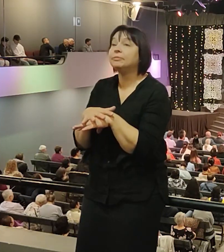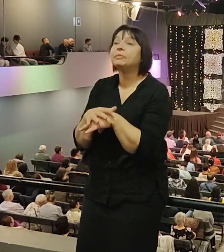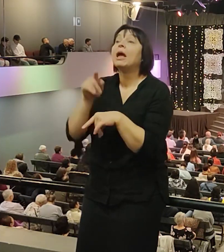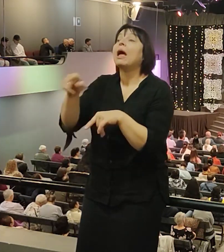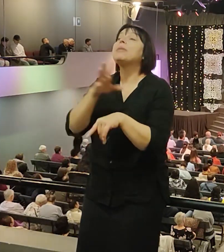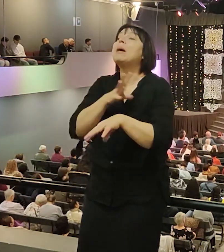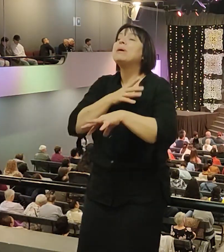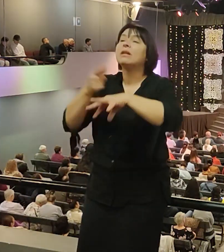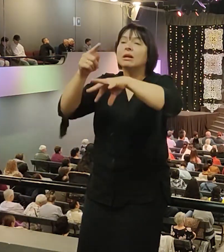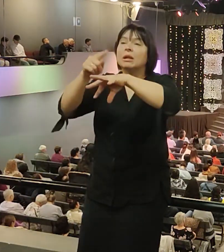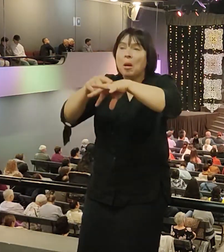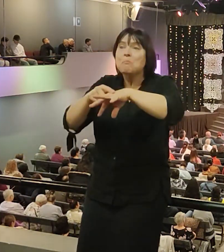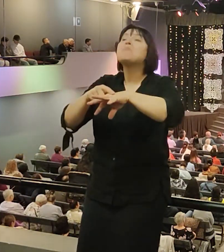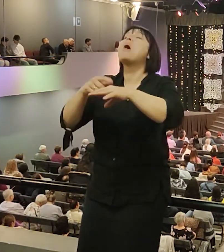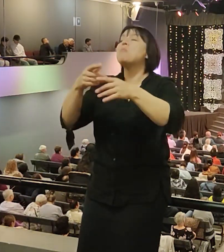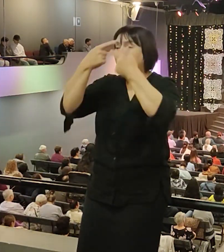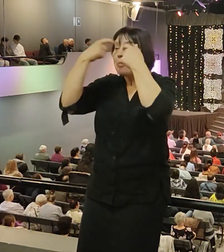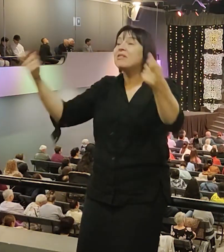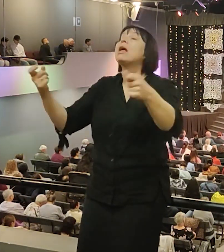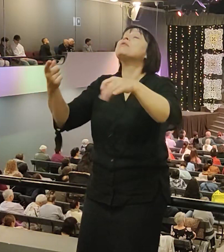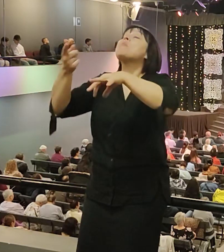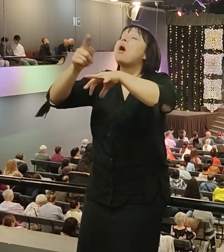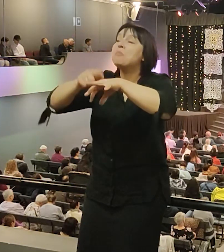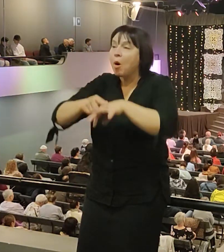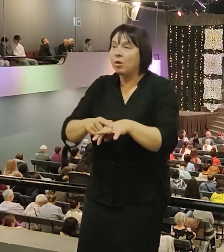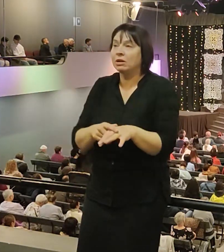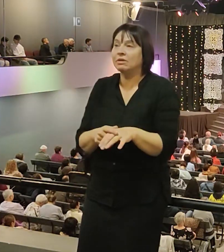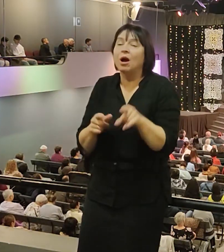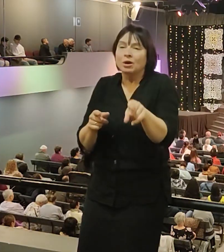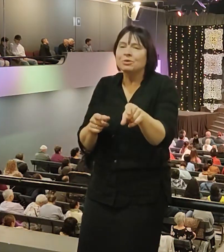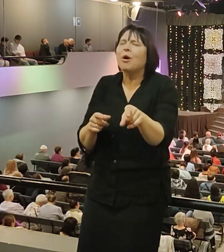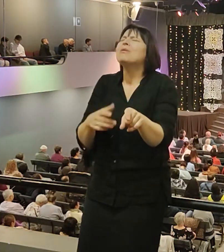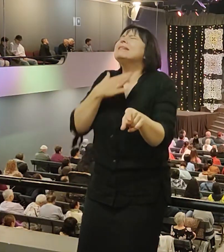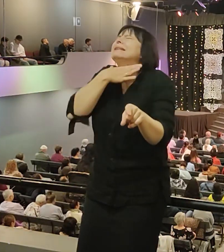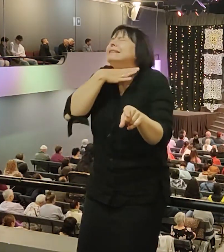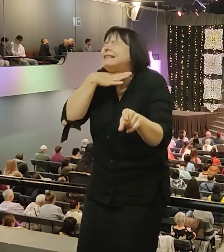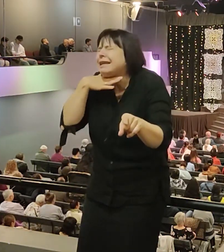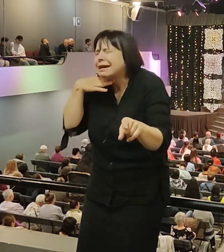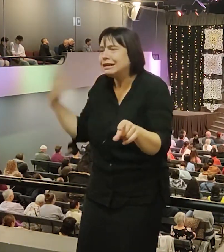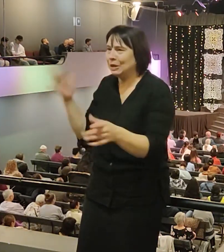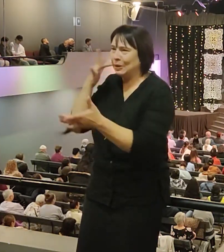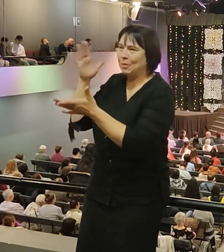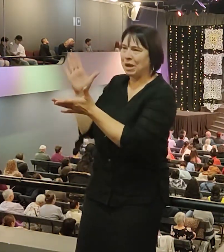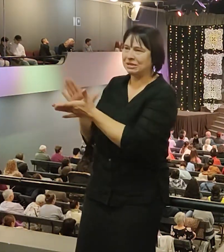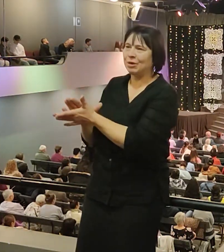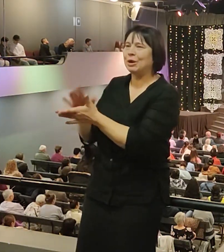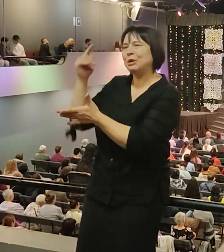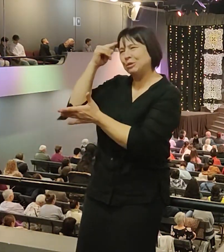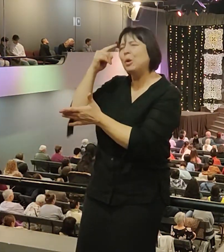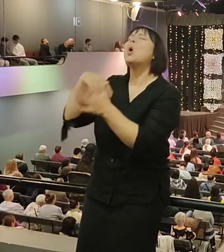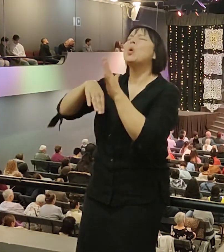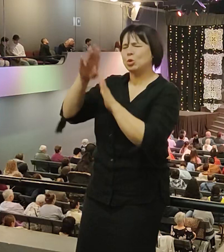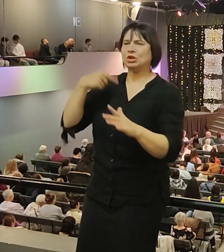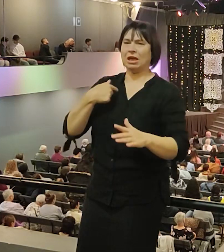Это было как свадьба уже. Он говорит, я не хочу ее опозорить, я тайно уйду, чтобы ее не